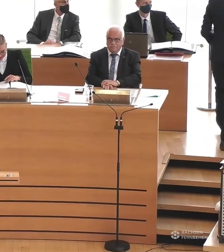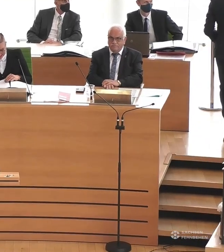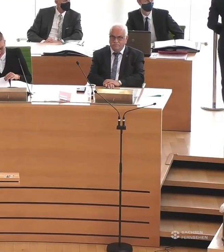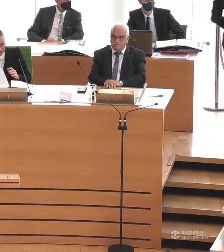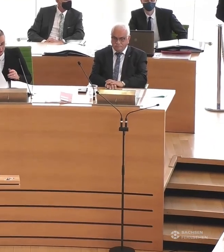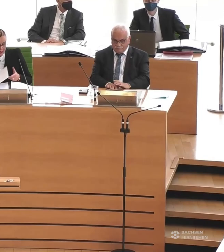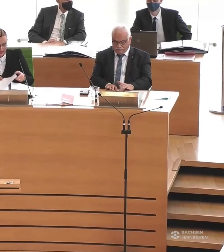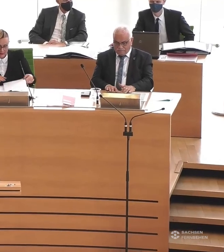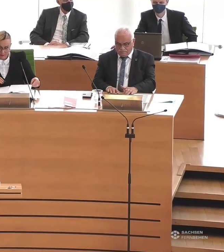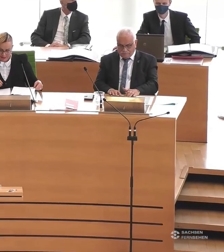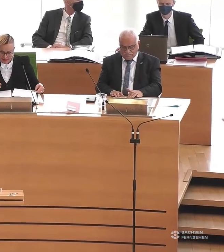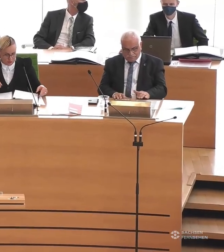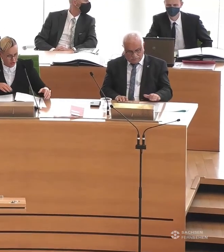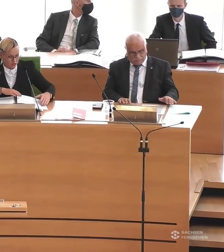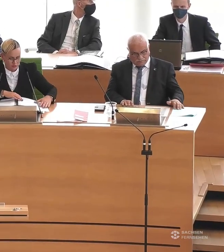Damit ist die erste aktuelle Debatte abgeschlossen.